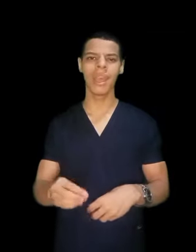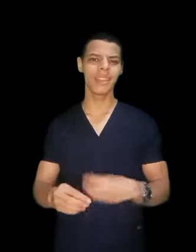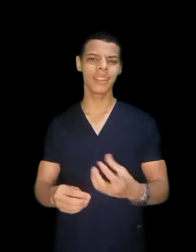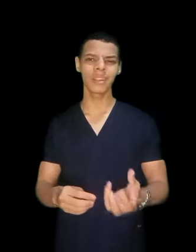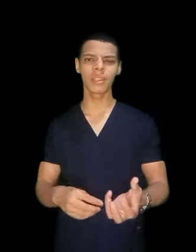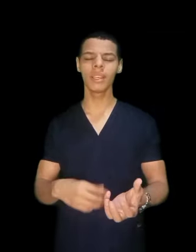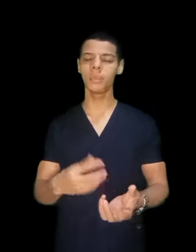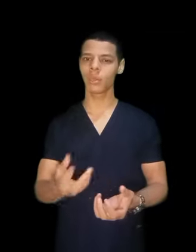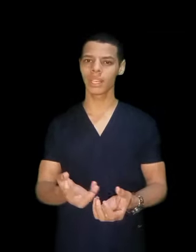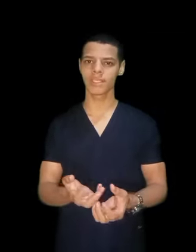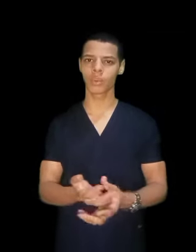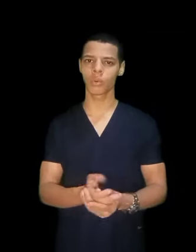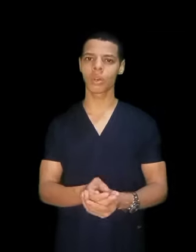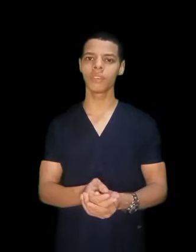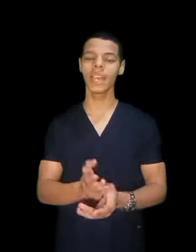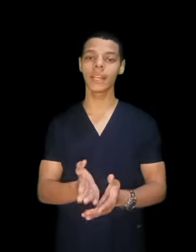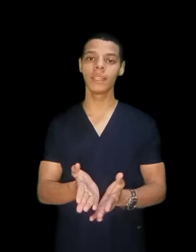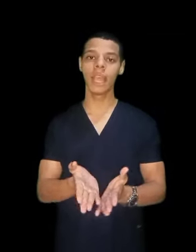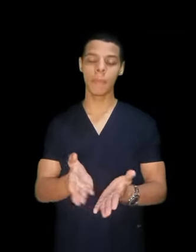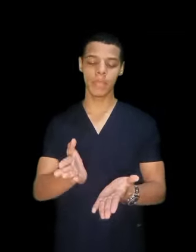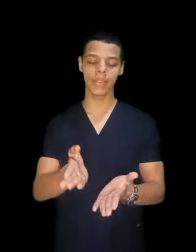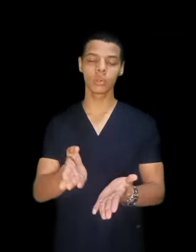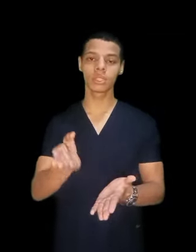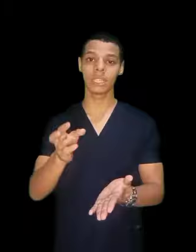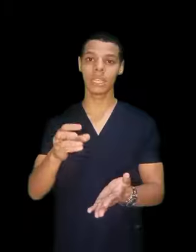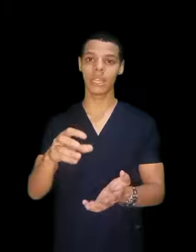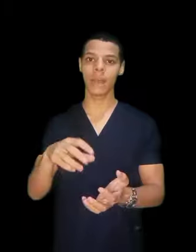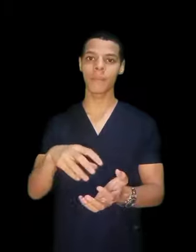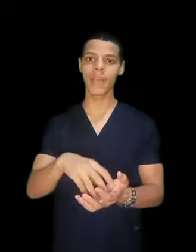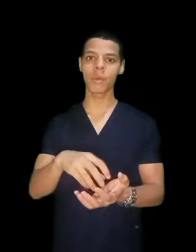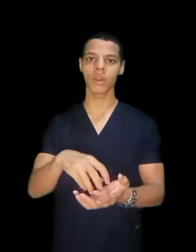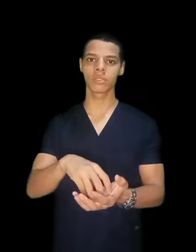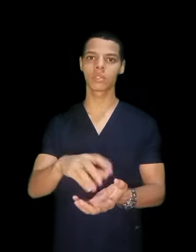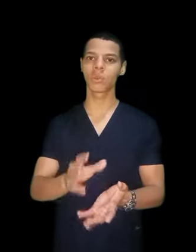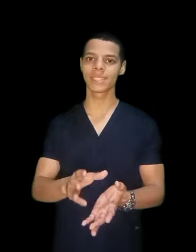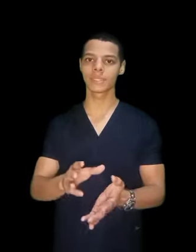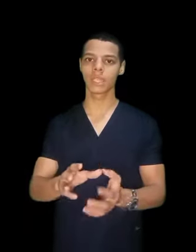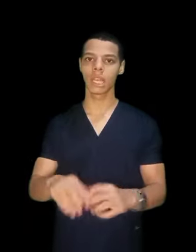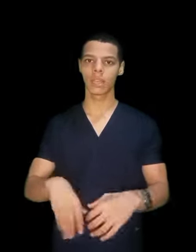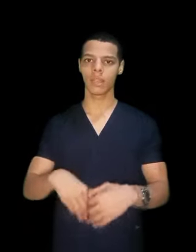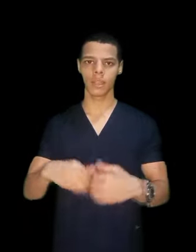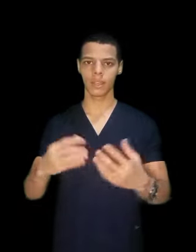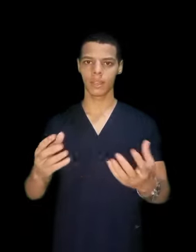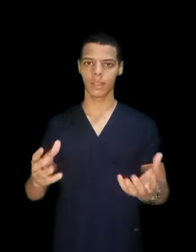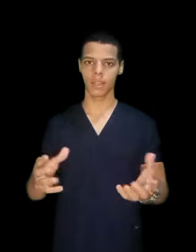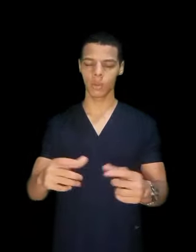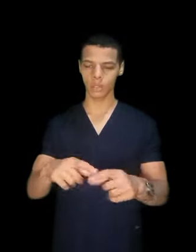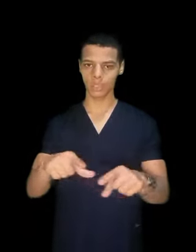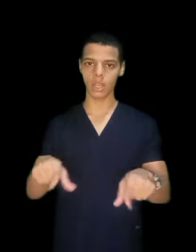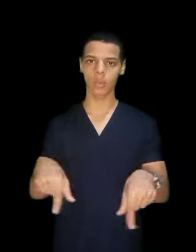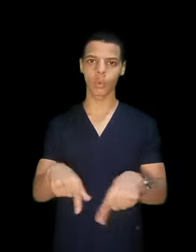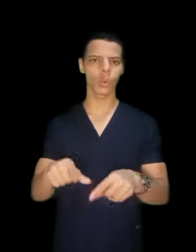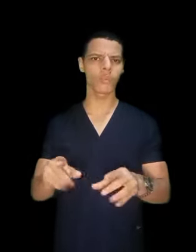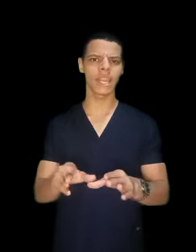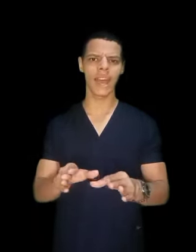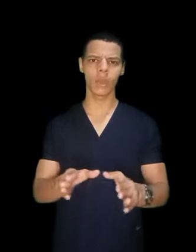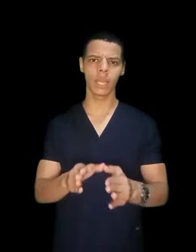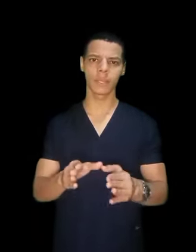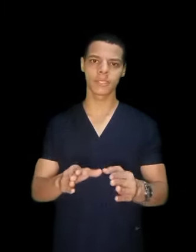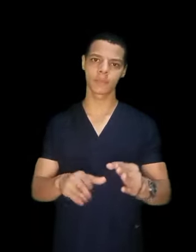يعني إقليمي وليس غرافي يعني بياخد أبناء محافظته بس أو النطاق الغرافي اللي حواليه بس